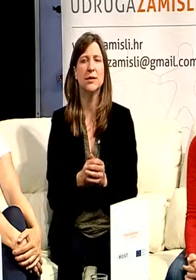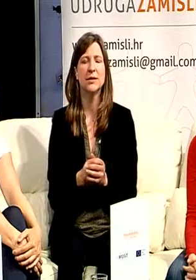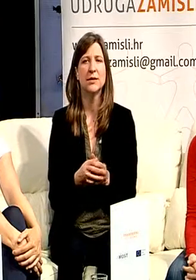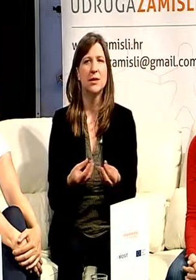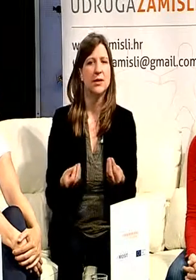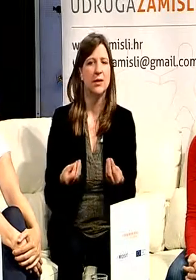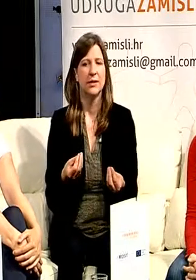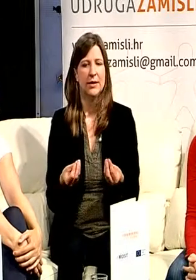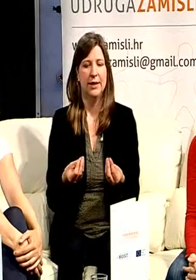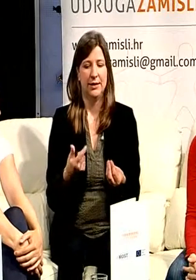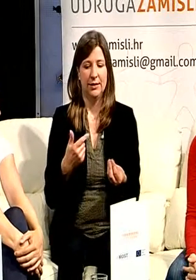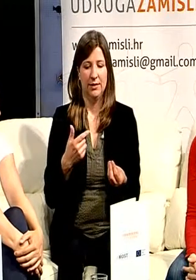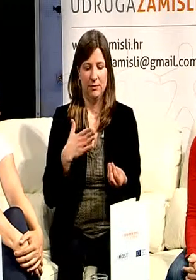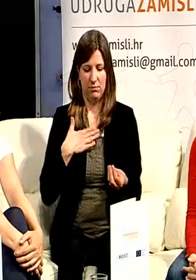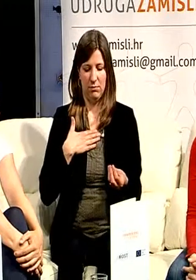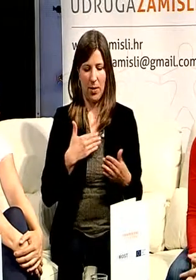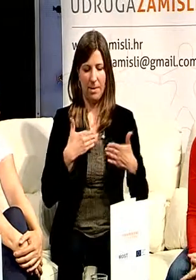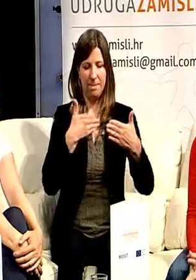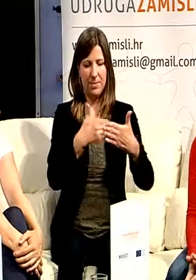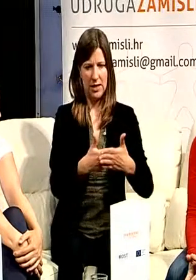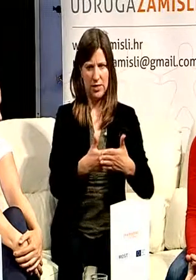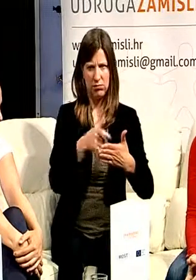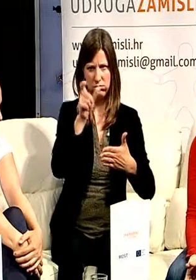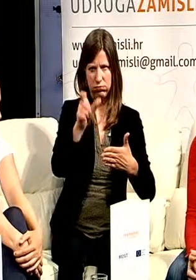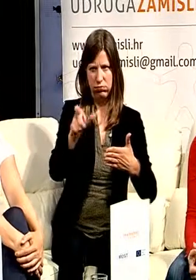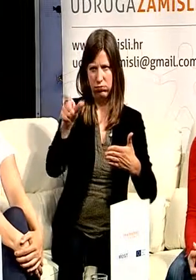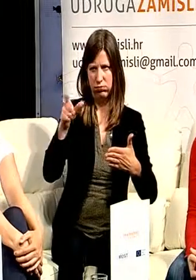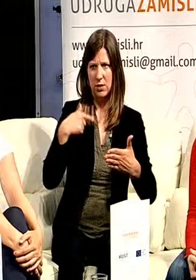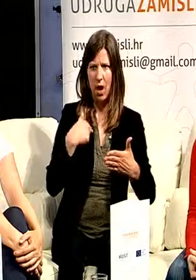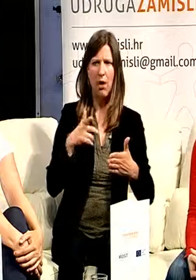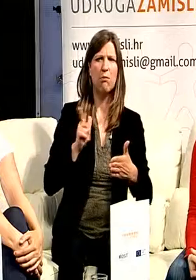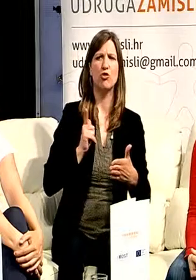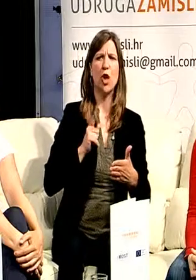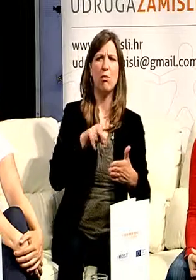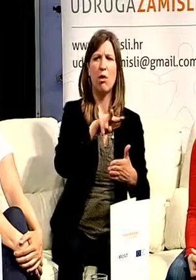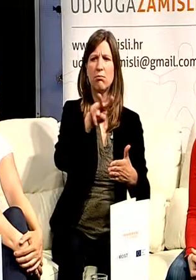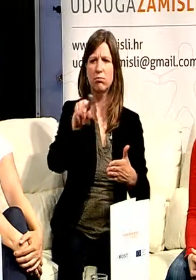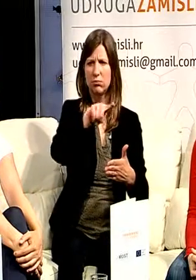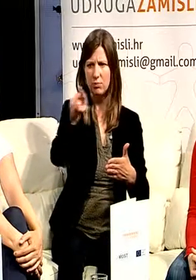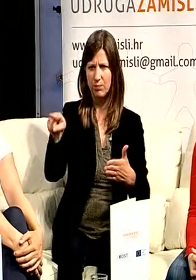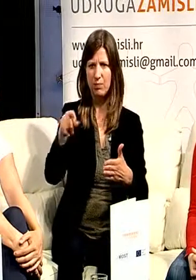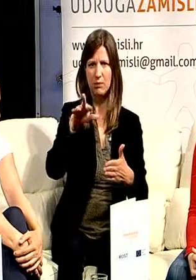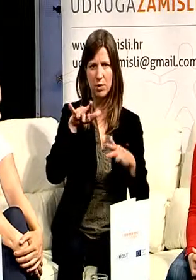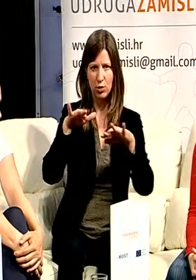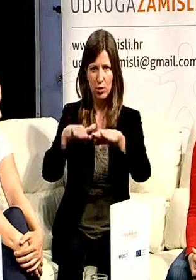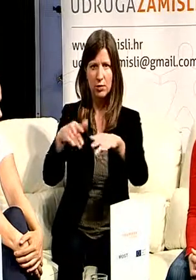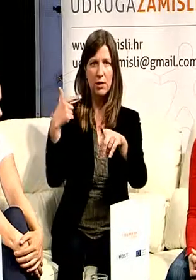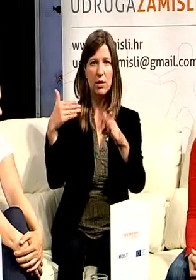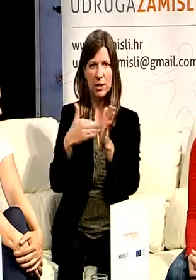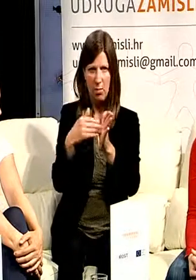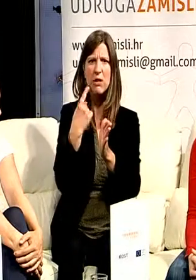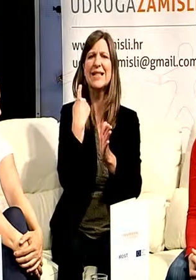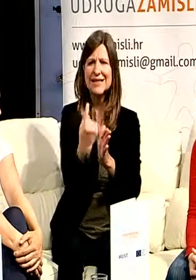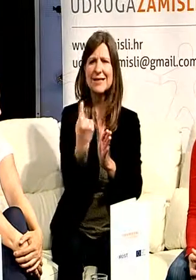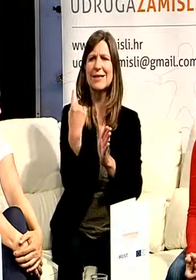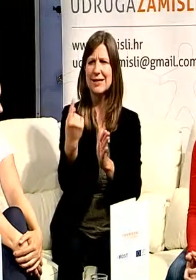Ja imam pristup prema svim korisnicima da od njih očekujem apsolutnu samostalnost i sjećam se da sam tebe šokirala jednom